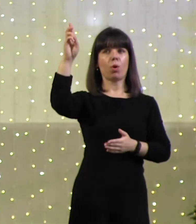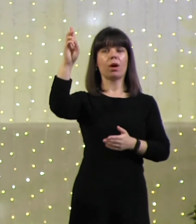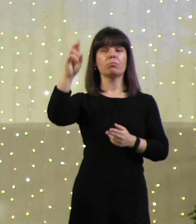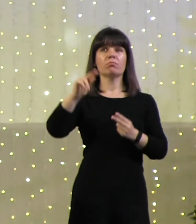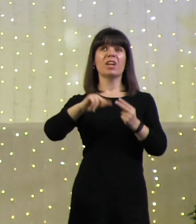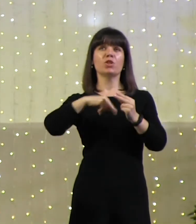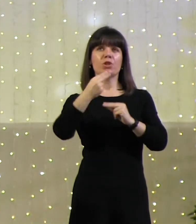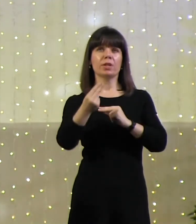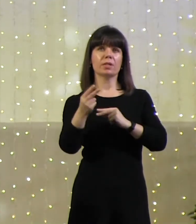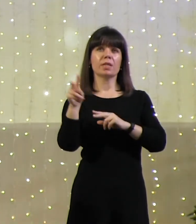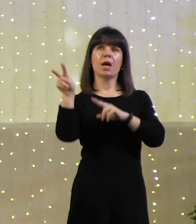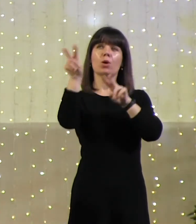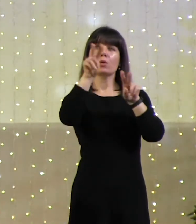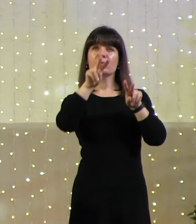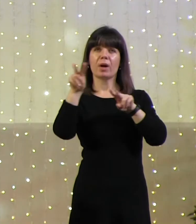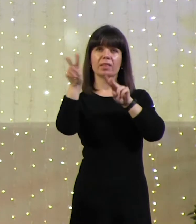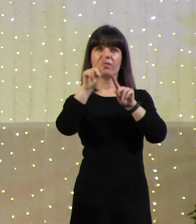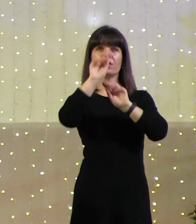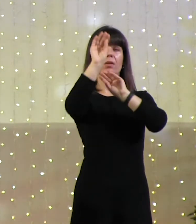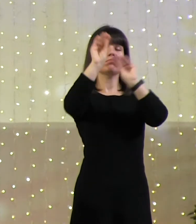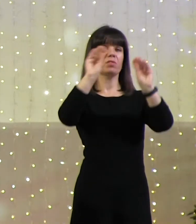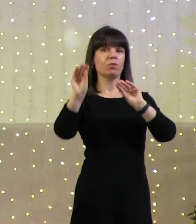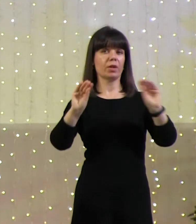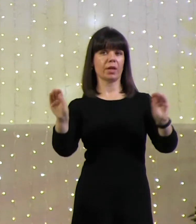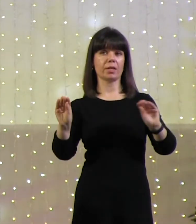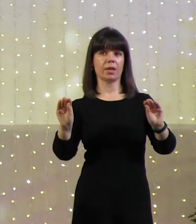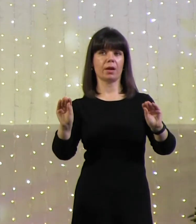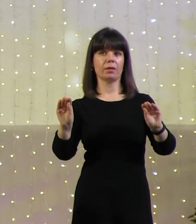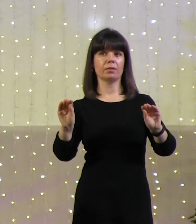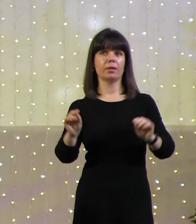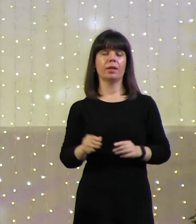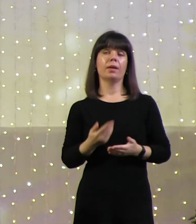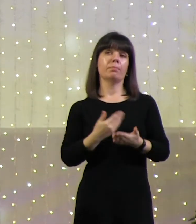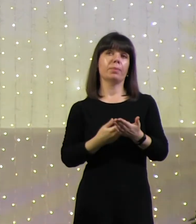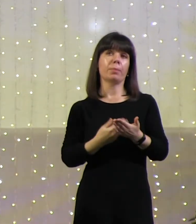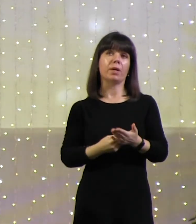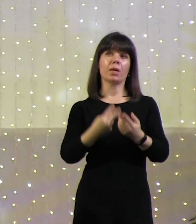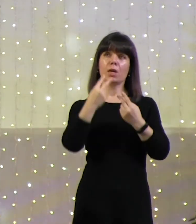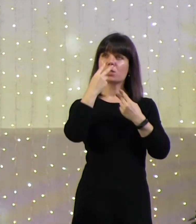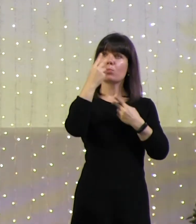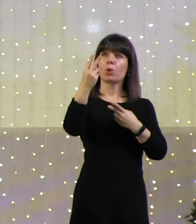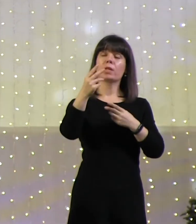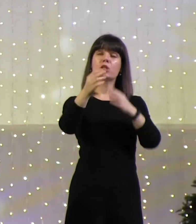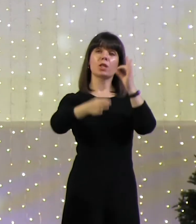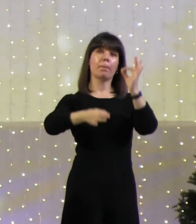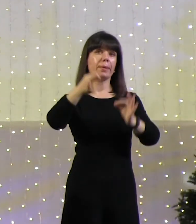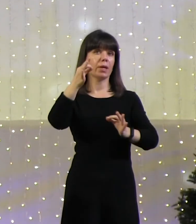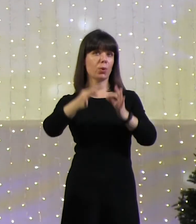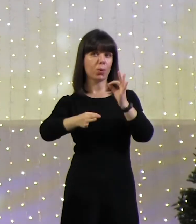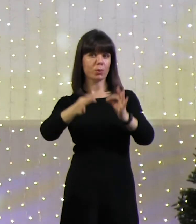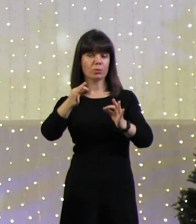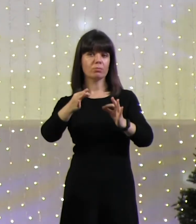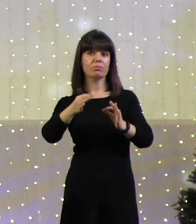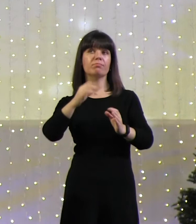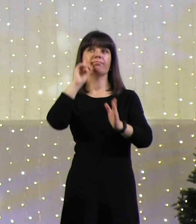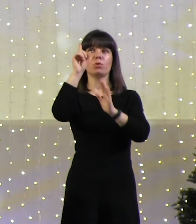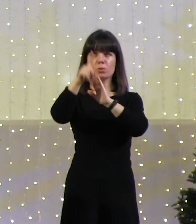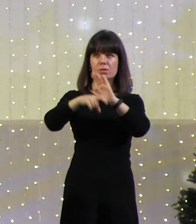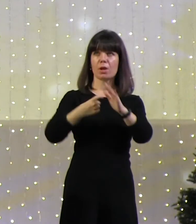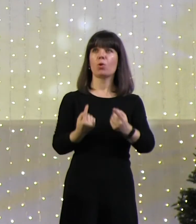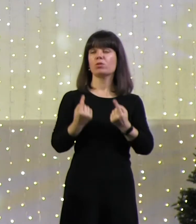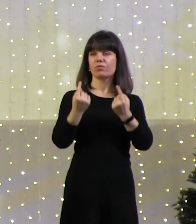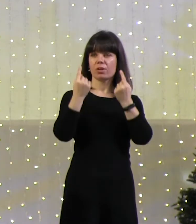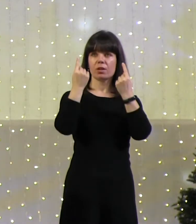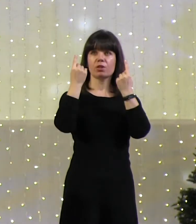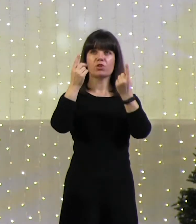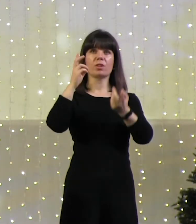творения. Так сам Бог учит. Смотришь на природу и узнаешь о величии,